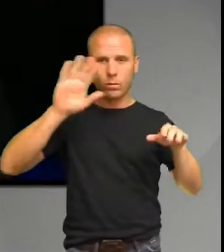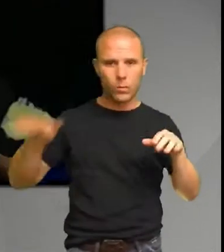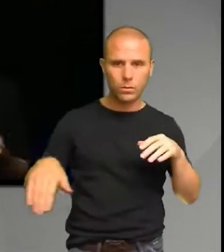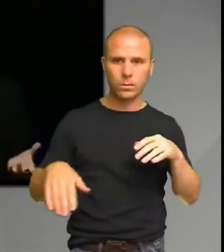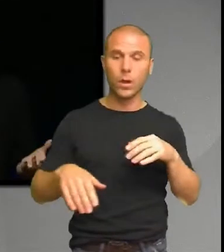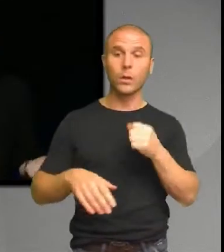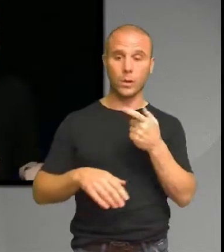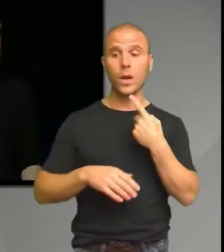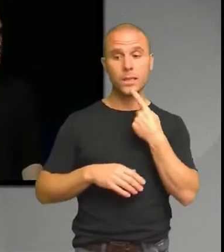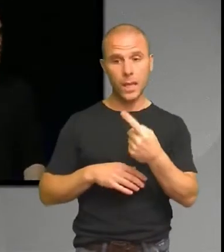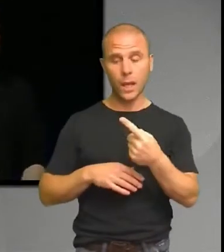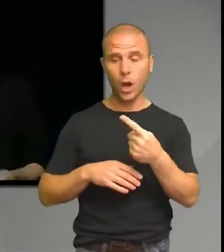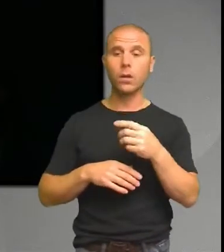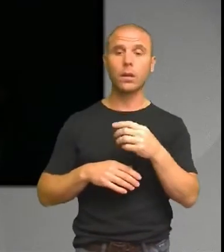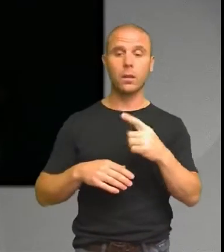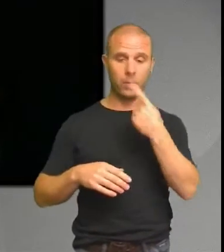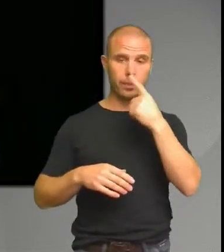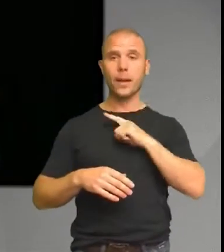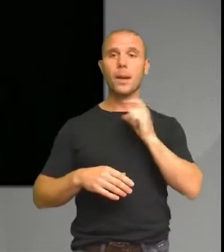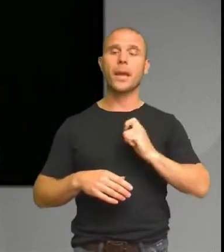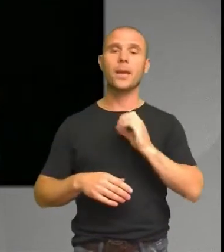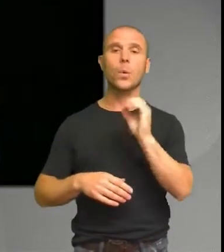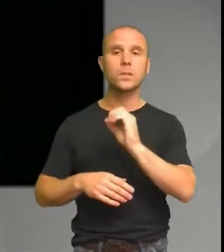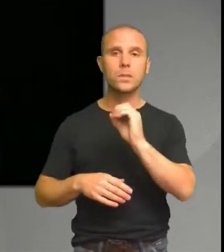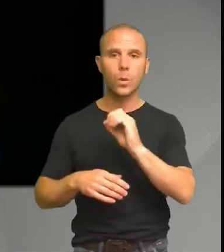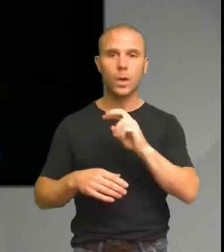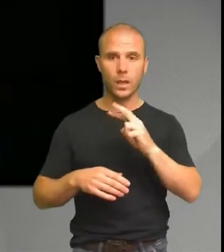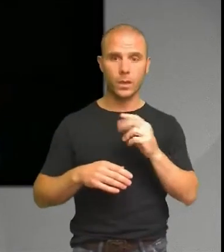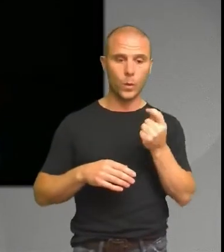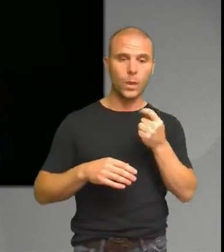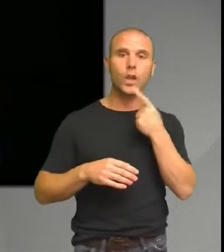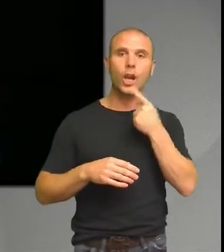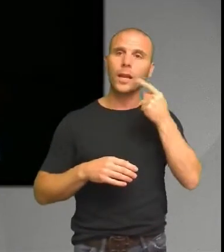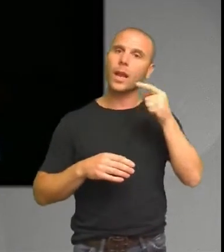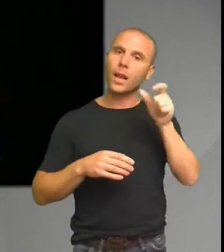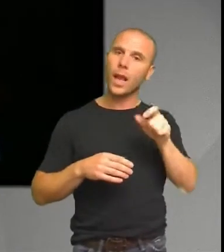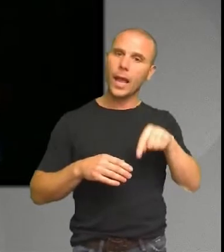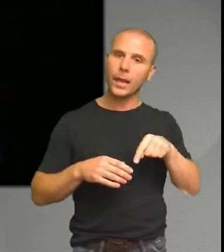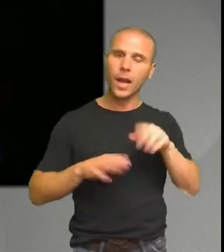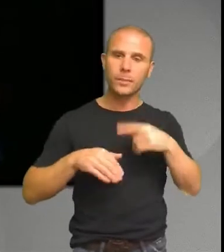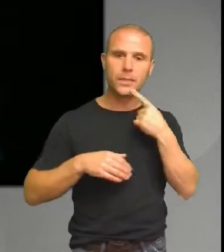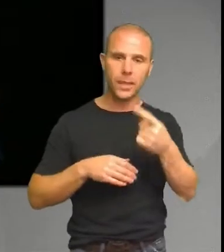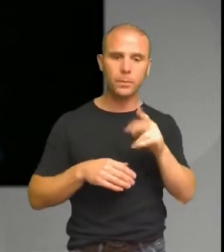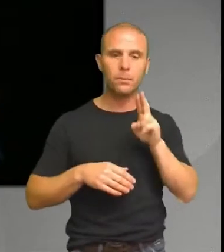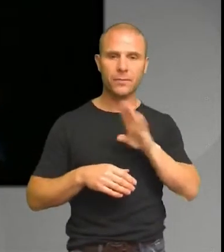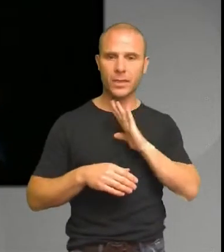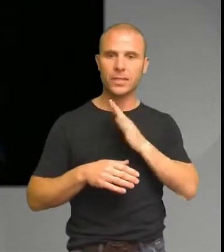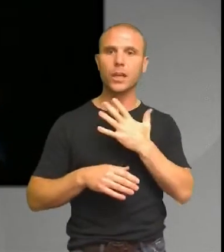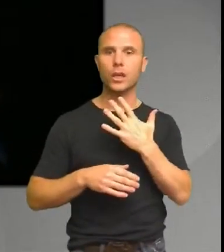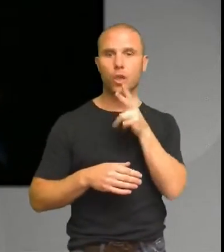det även händer i bland annat Göteborg då. Så är det fortfarande ganska långt bort. Men någonting som är ganska nära en orättvisa, som är ganska